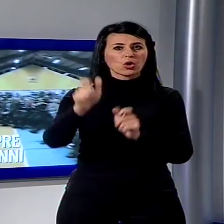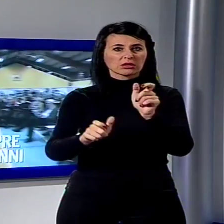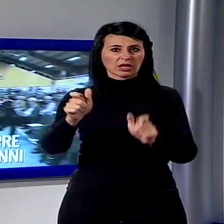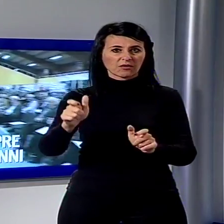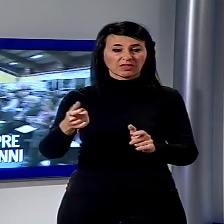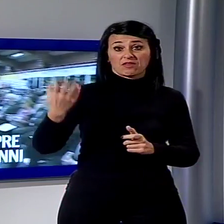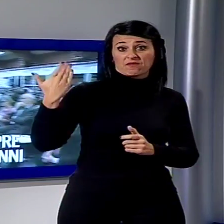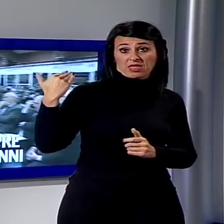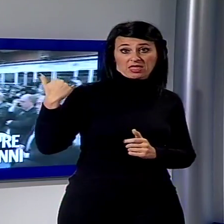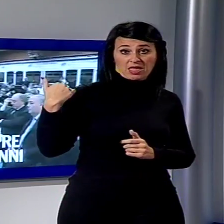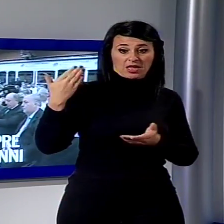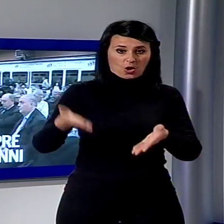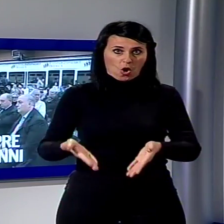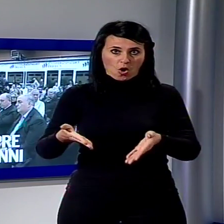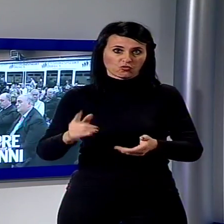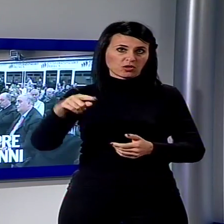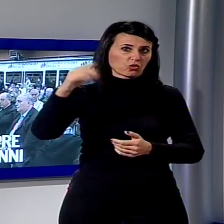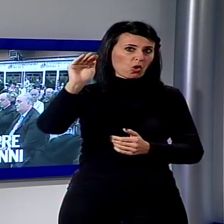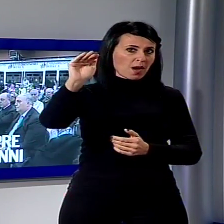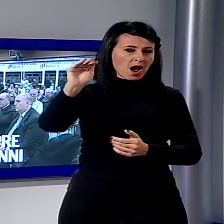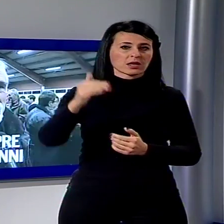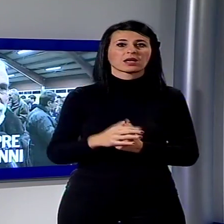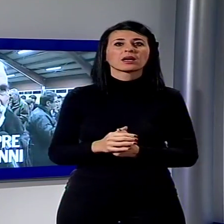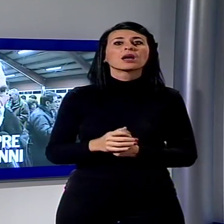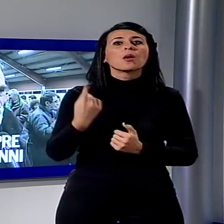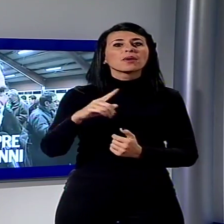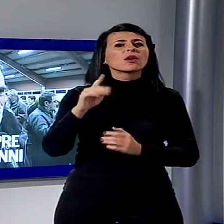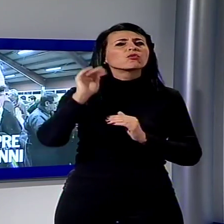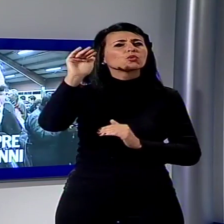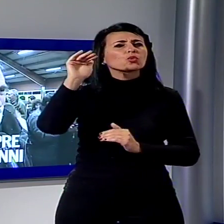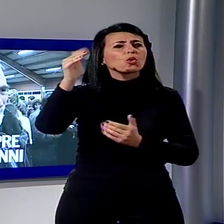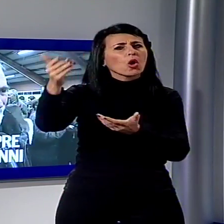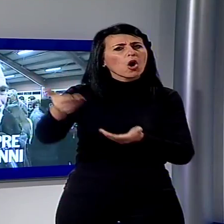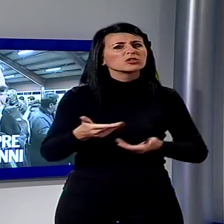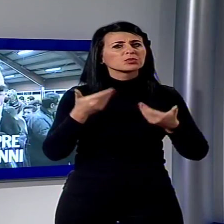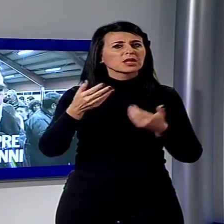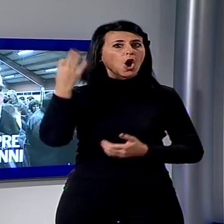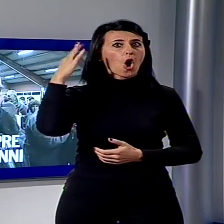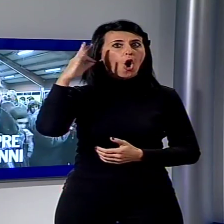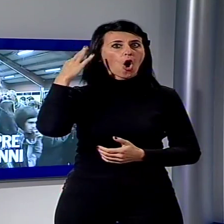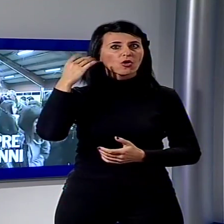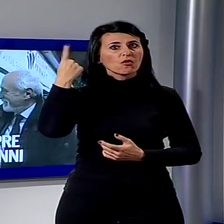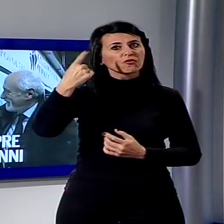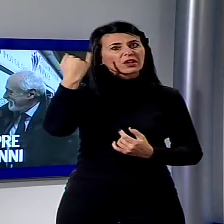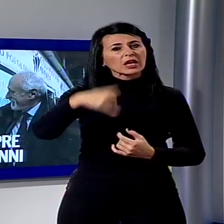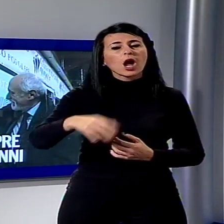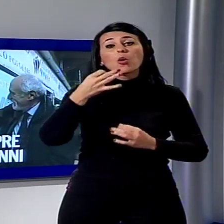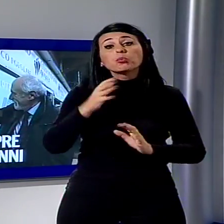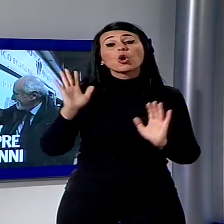FIDAL, Gjomi. Si apre uno spiraglio per ospitare in futuro una finale oro a Lucca. Martedì sera su Noi TV, speciale